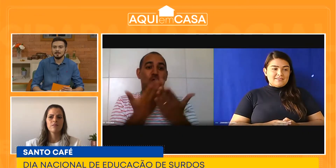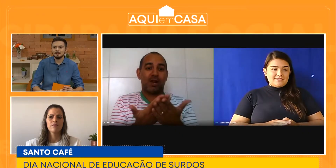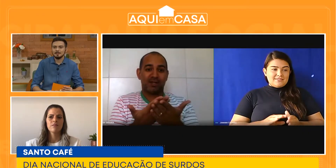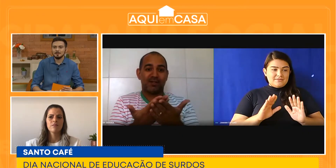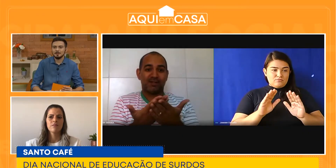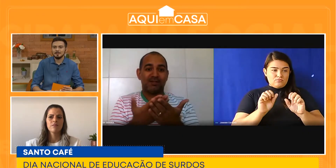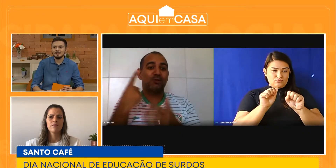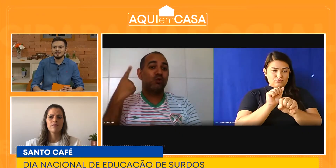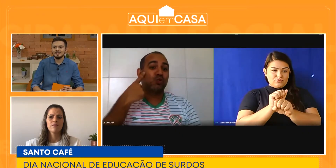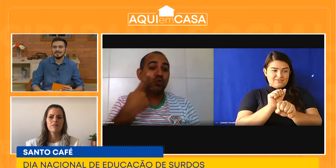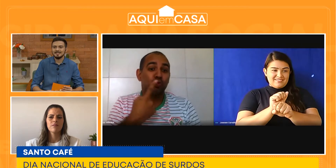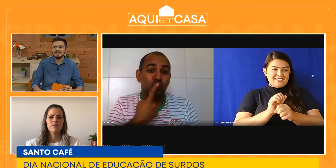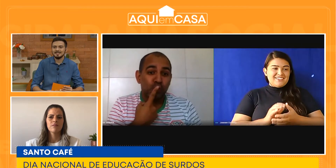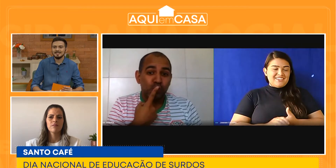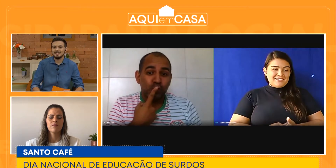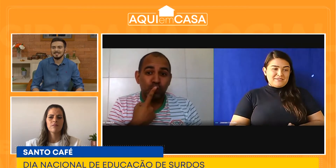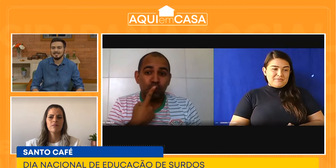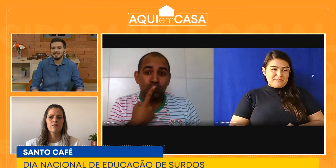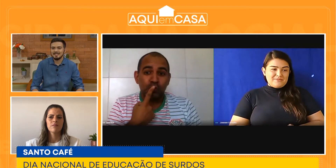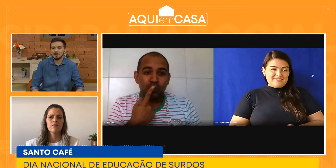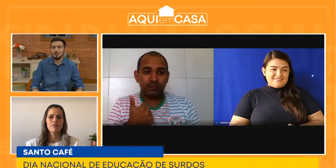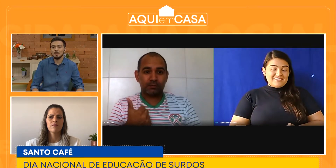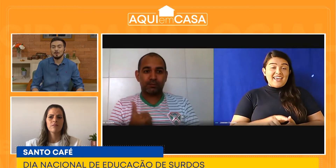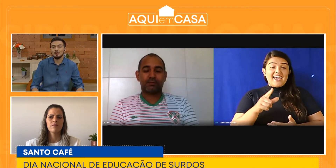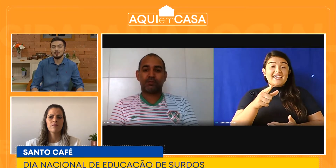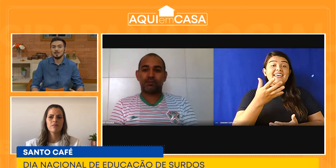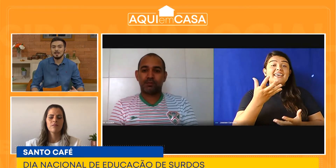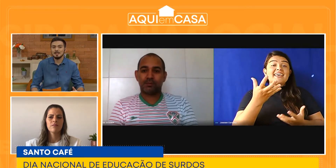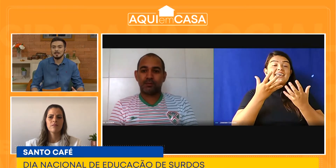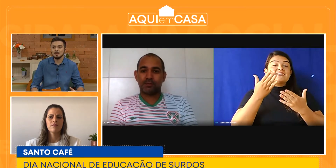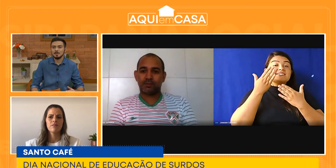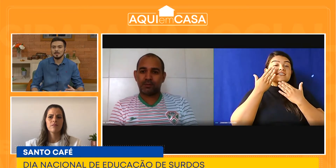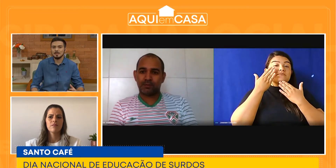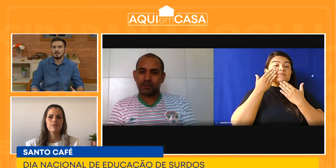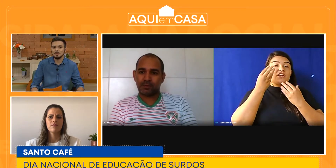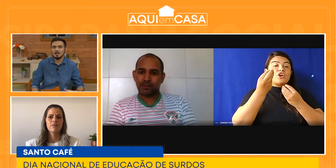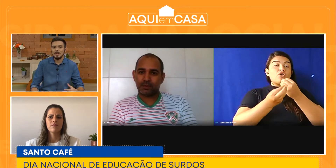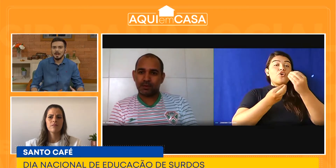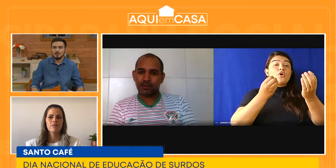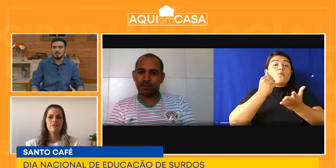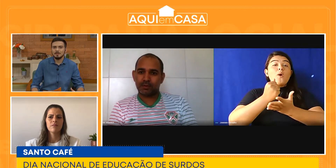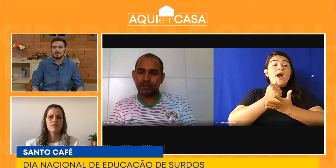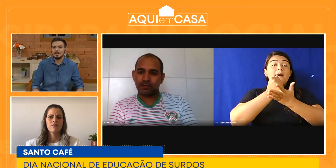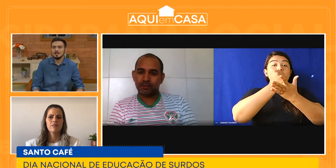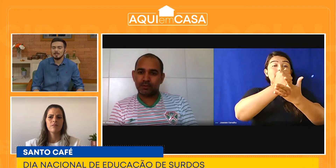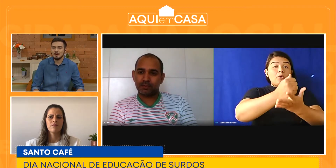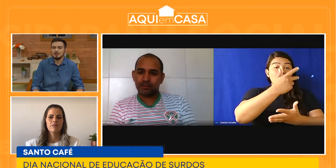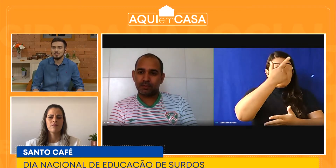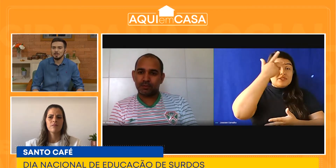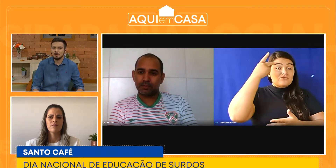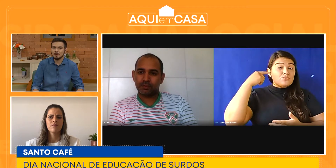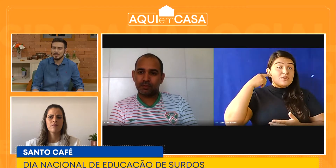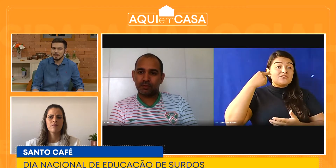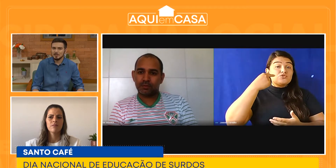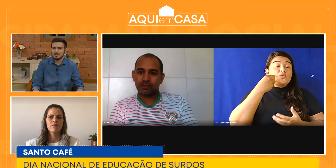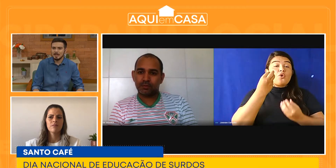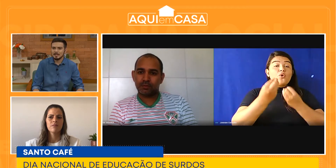o apoio profissionalizante oferecido aos deficientes auditivos pela associação.